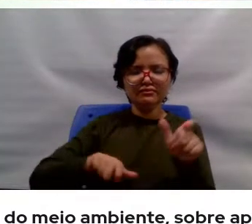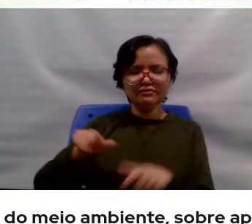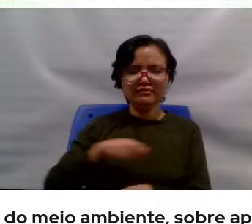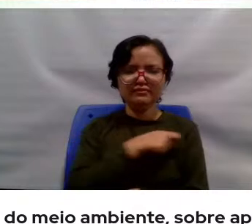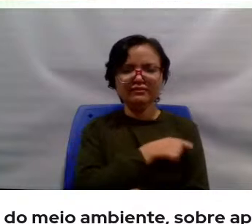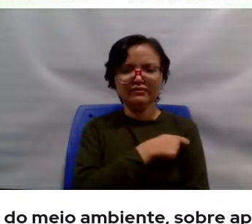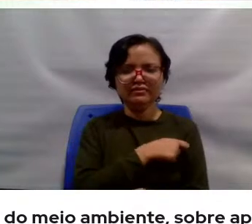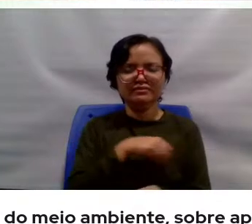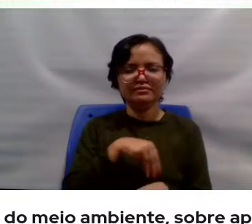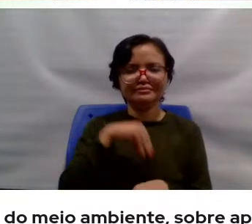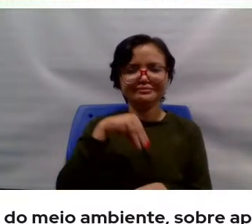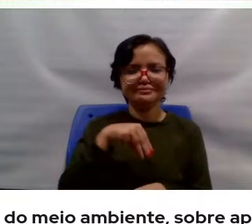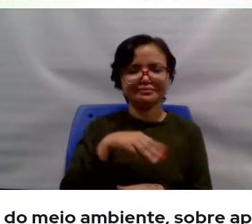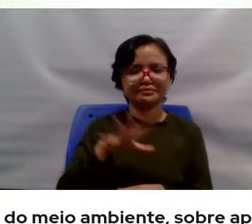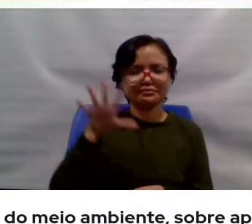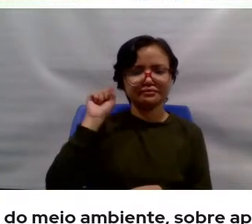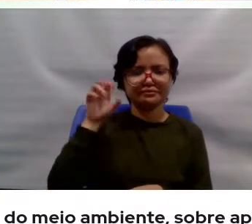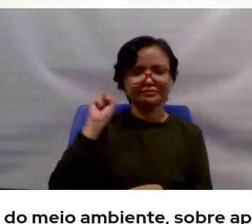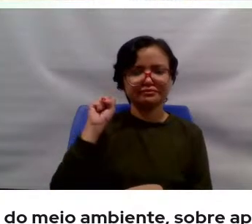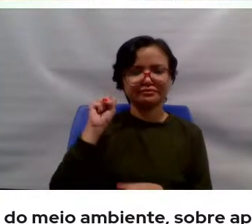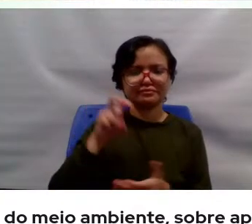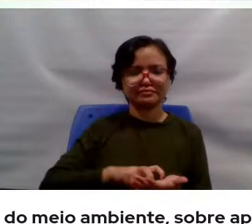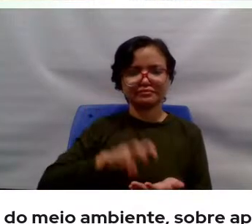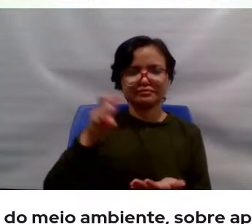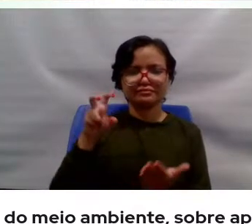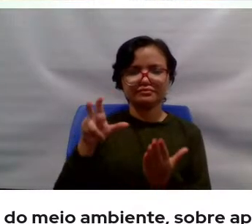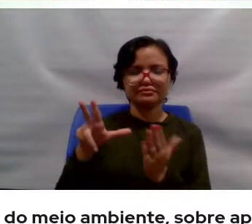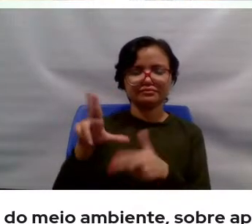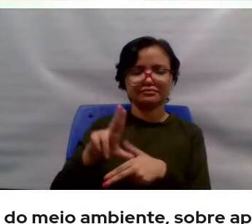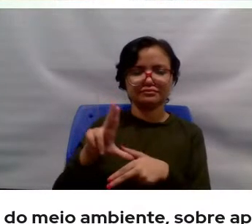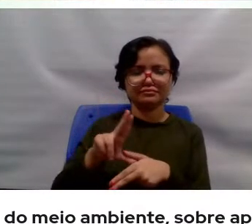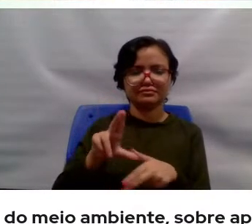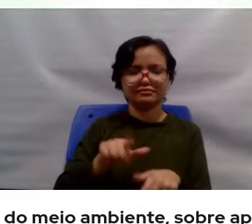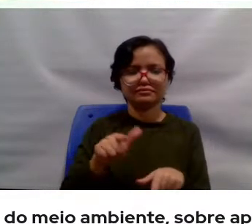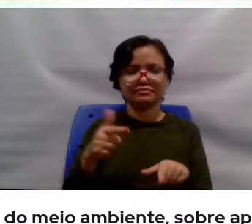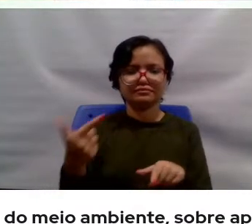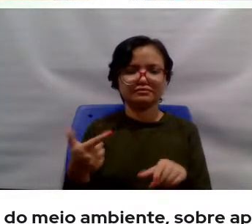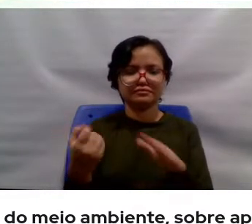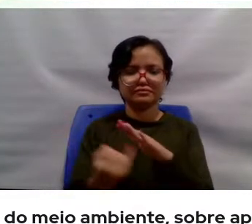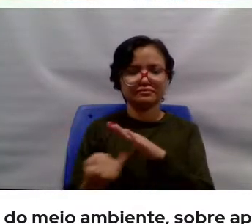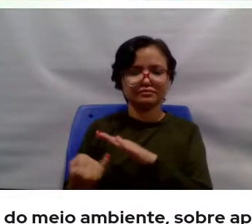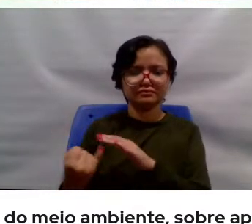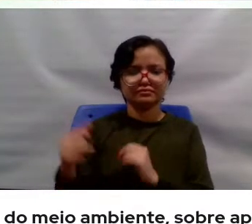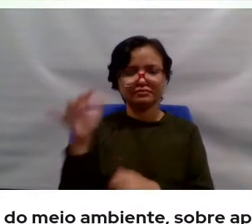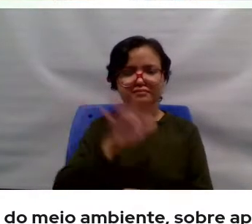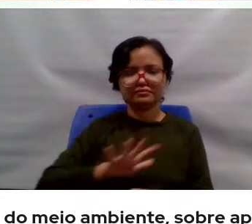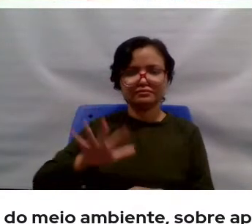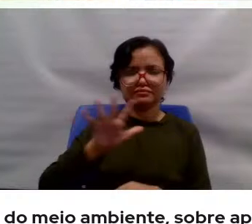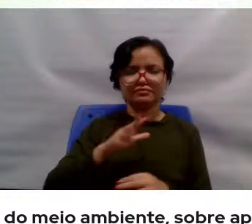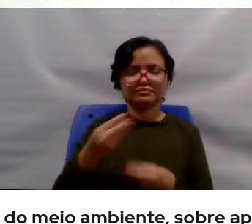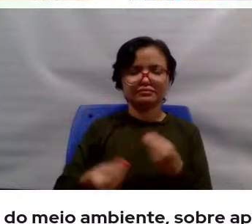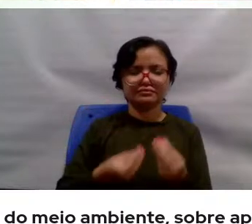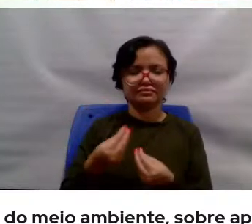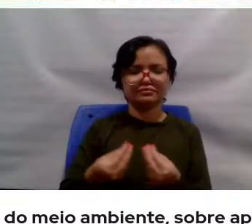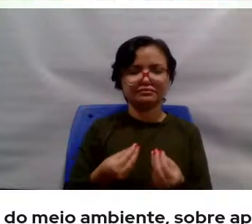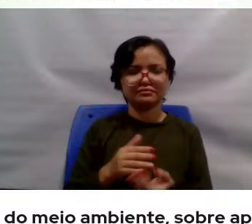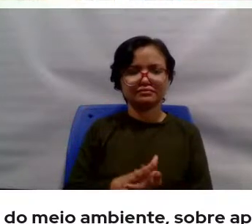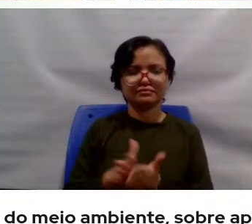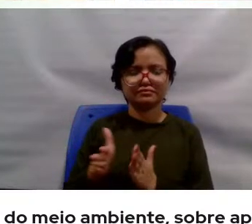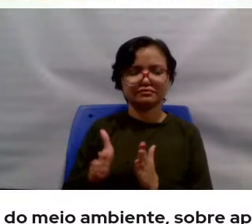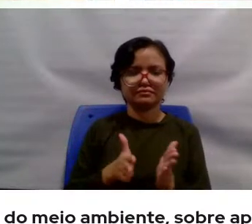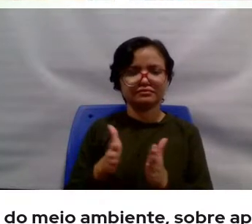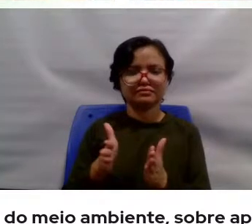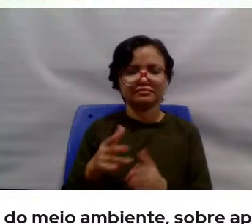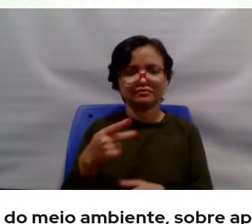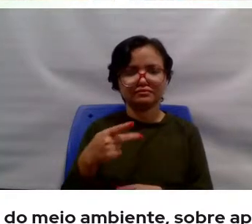nessa manhã, muitos aqui da Unifesp e outros de outras instituições da região, do como tem sido essa caminhada da